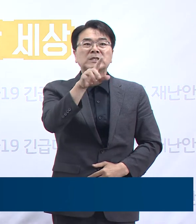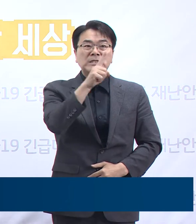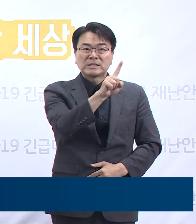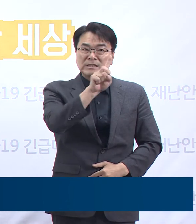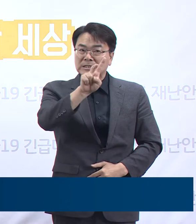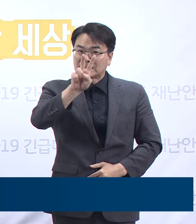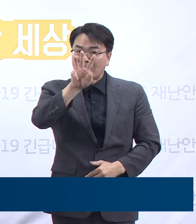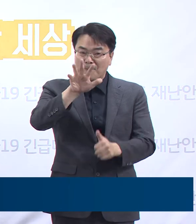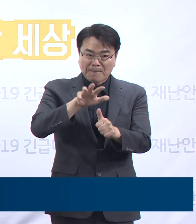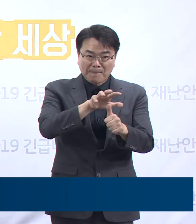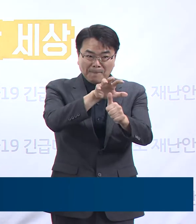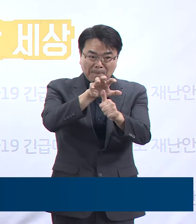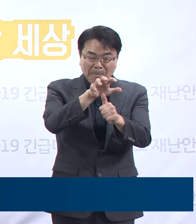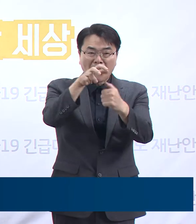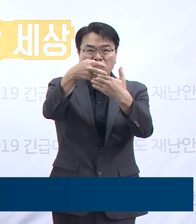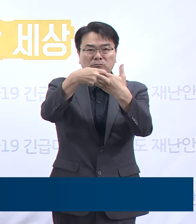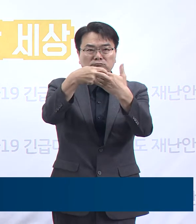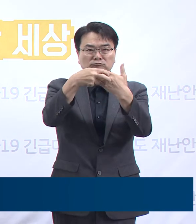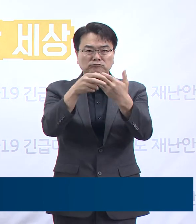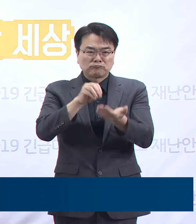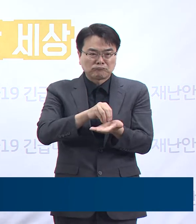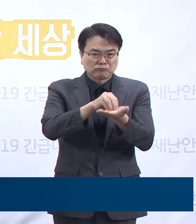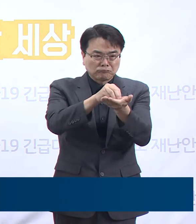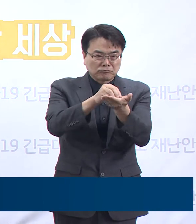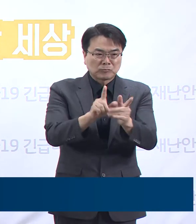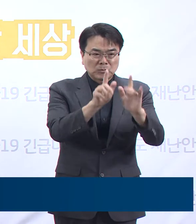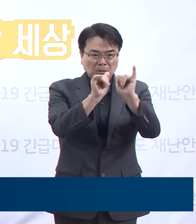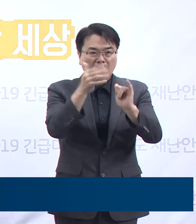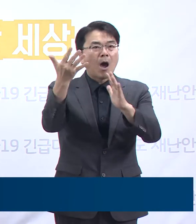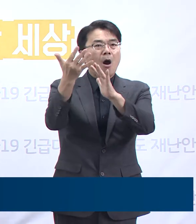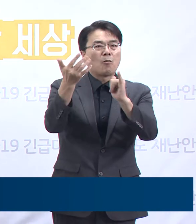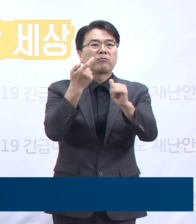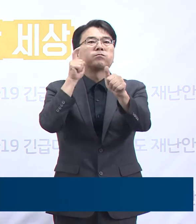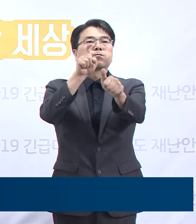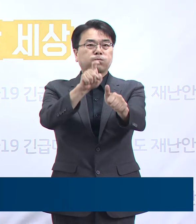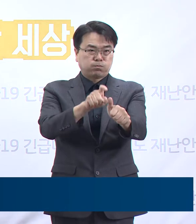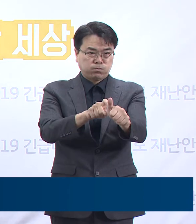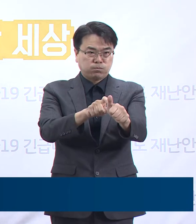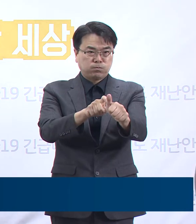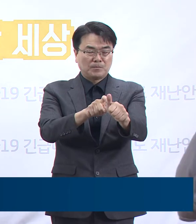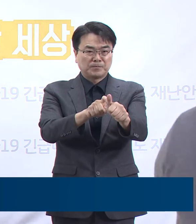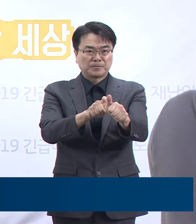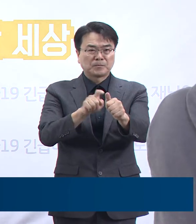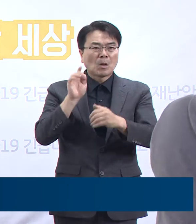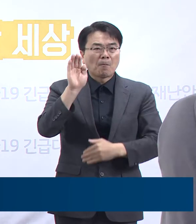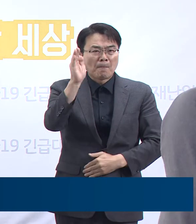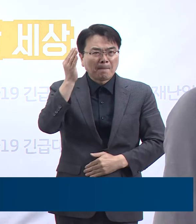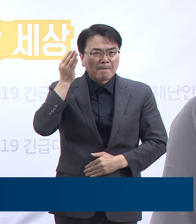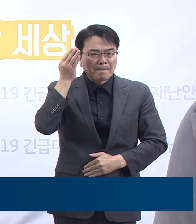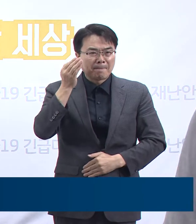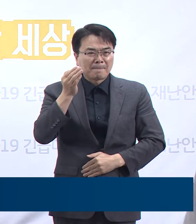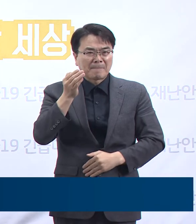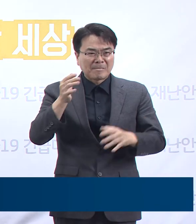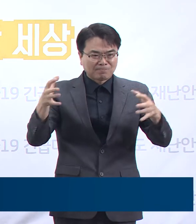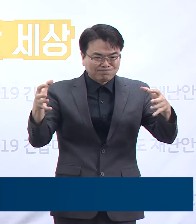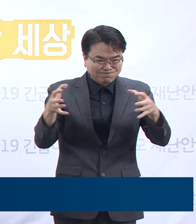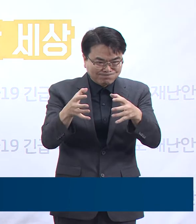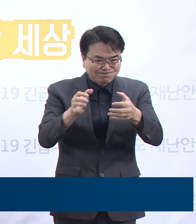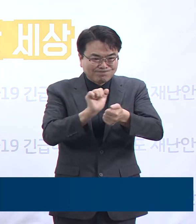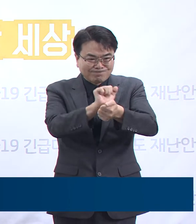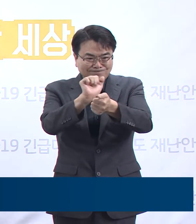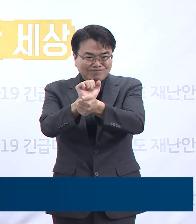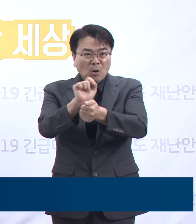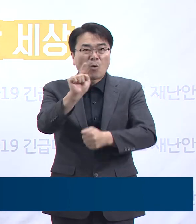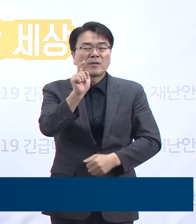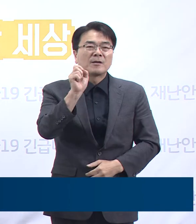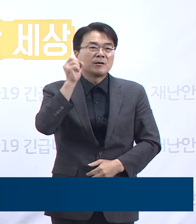요양원에서 입소자 9명이 확진 판정을 받았습니다. 최근 집단 감염이 발생했었던 서울